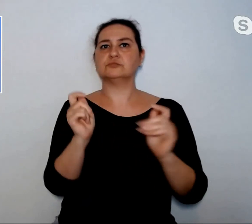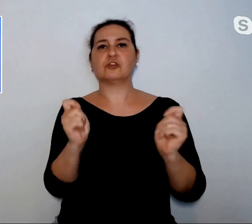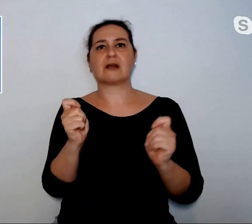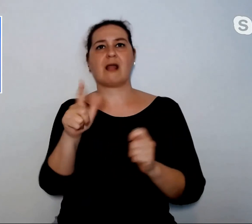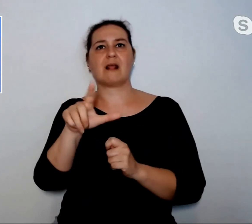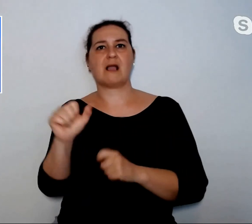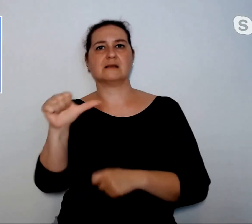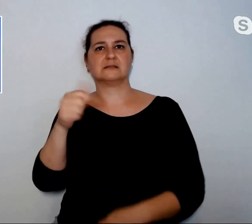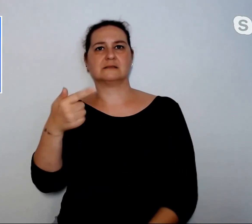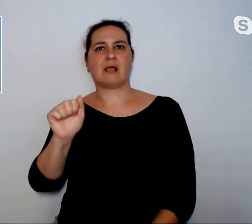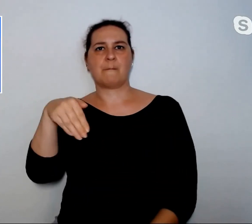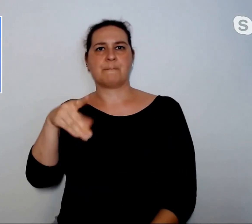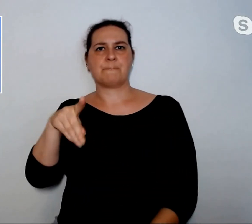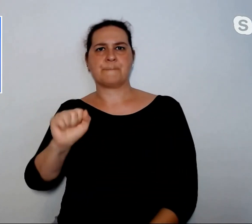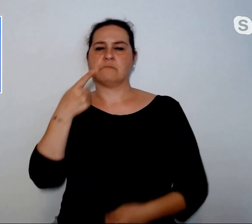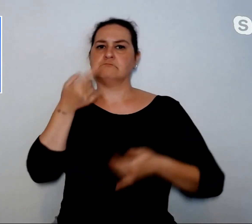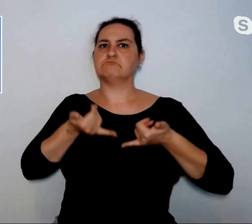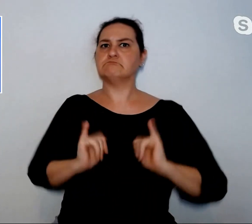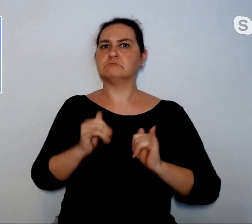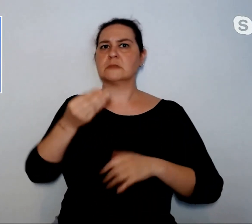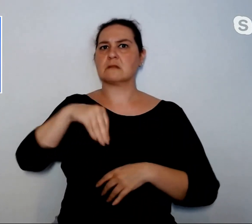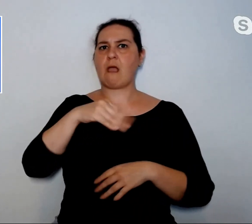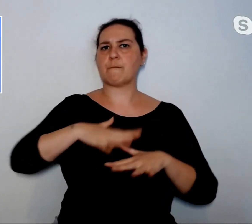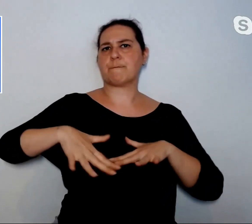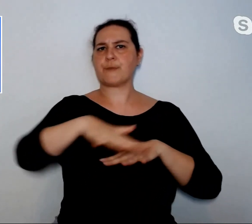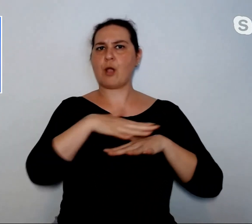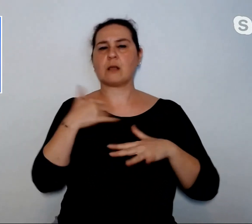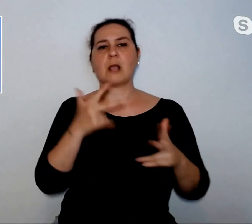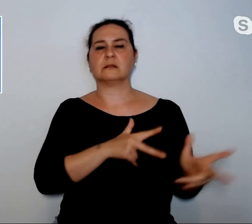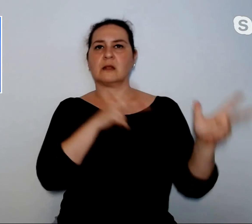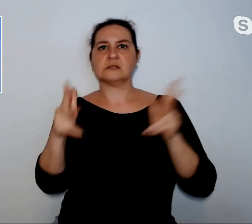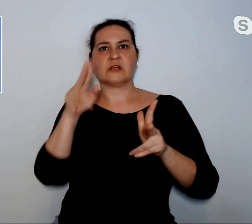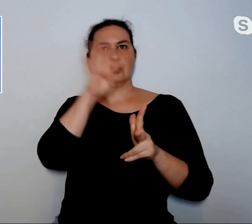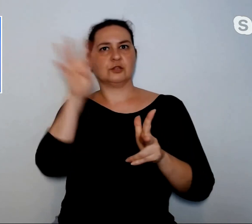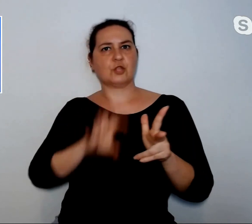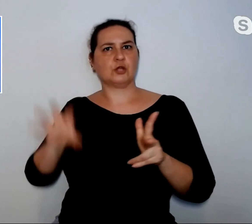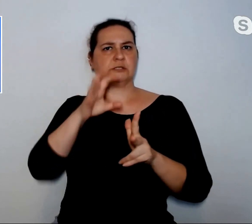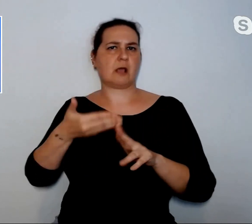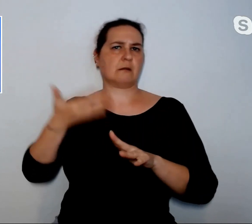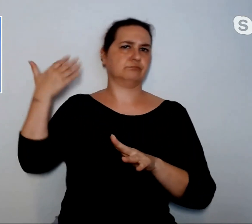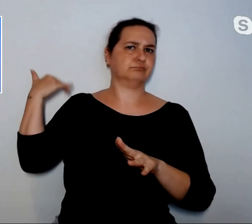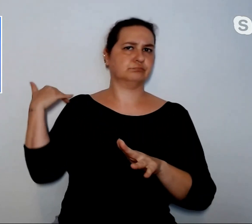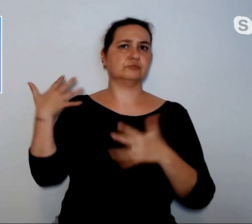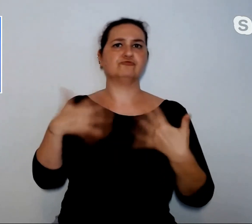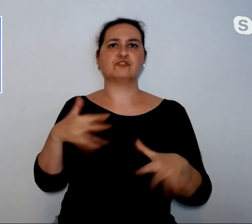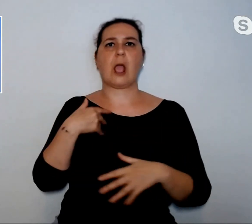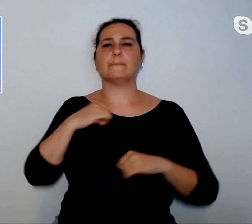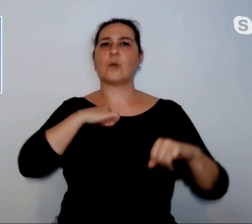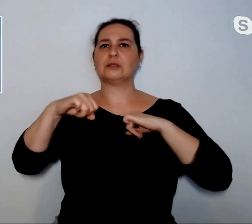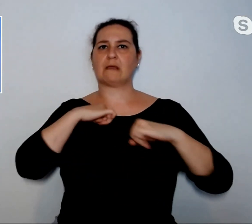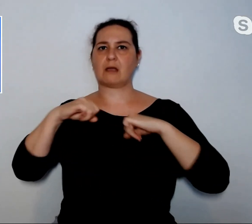Napoli, ma da tempo trasferitosi in Toscana e più precisamente a Montecatini Terme.